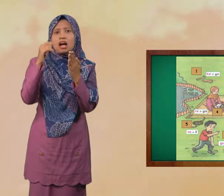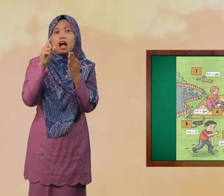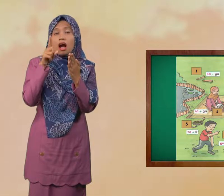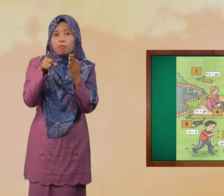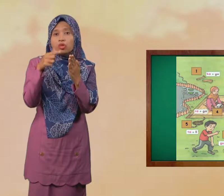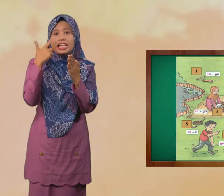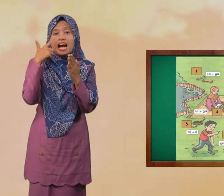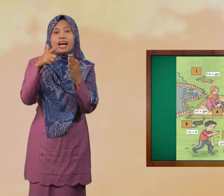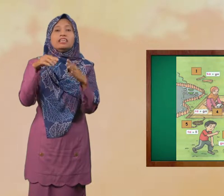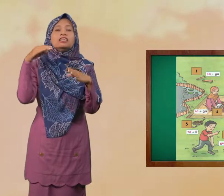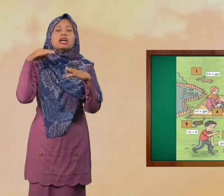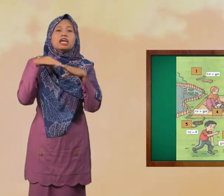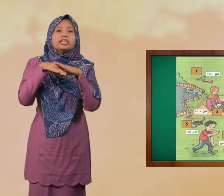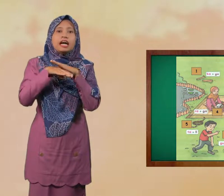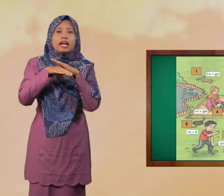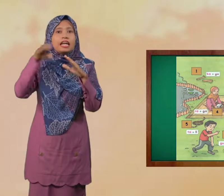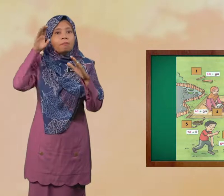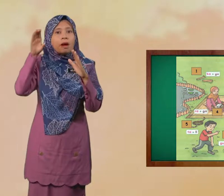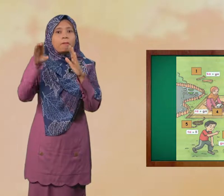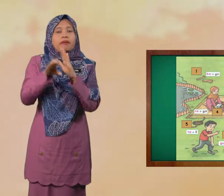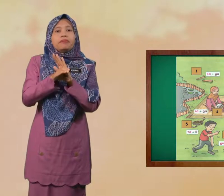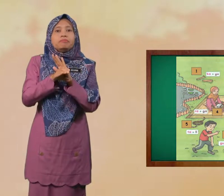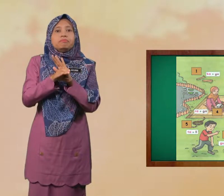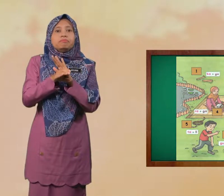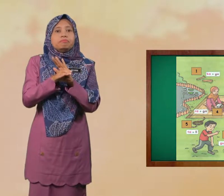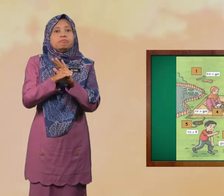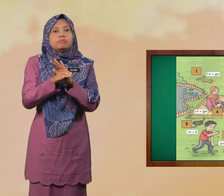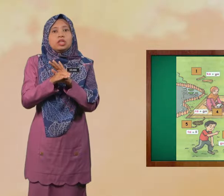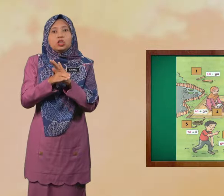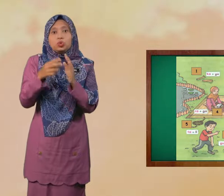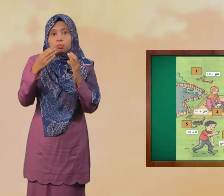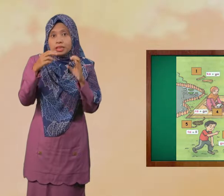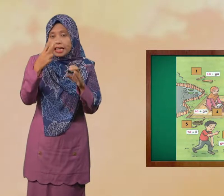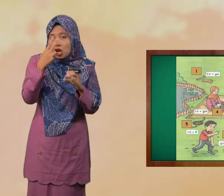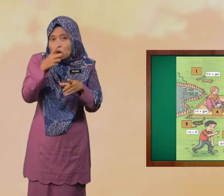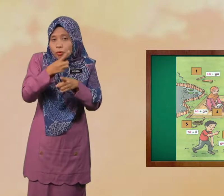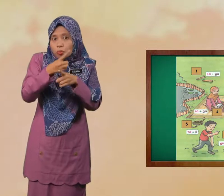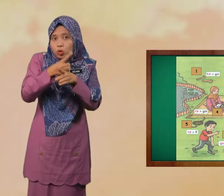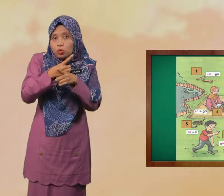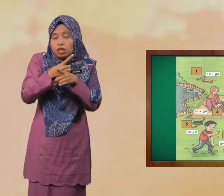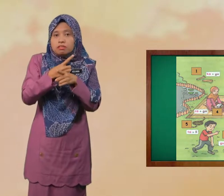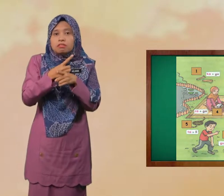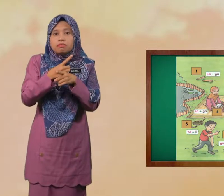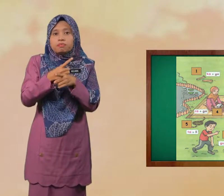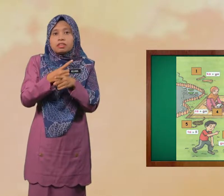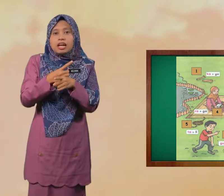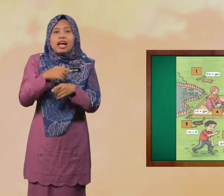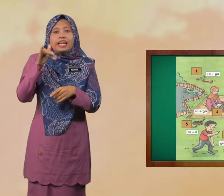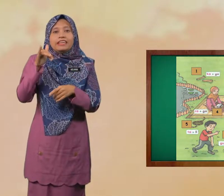Kamu Lihat Dalam Gambar Cuba Tengok Betul-betul Ya